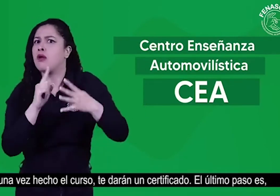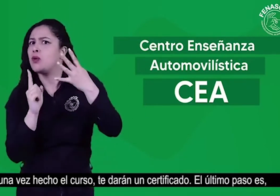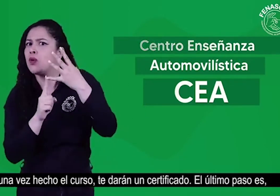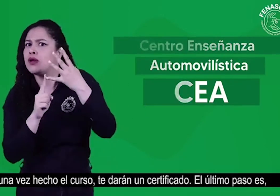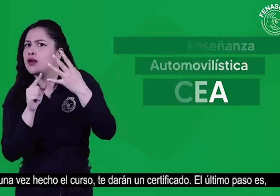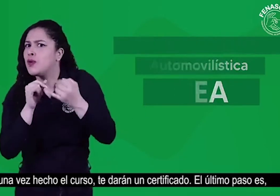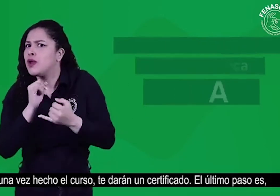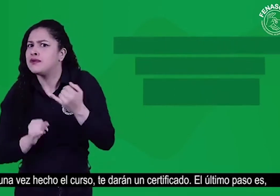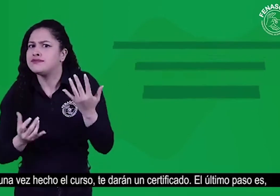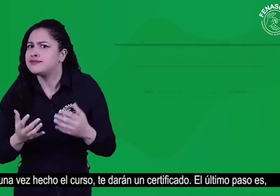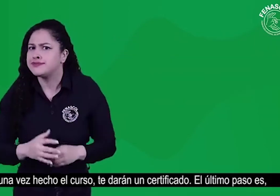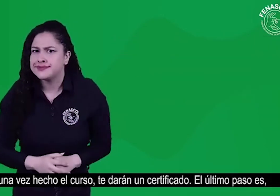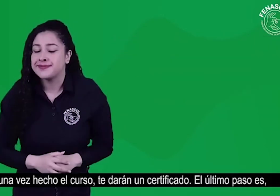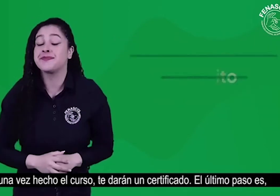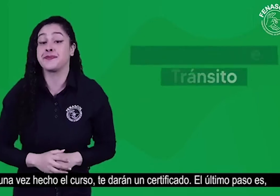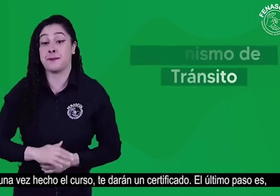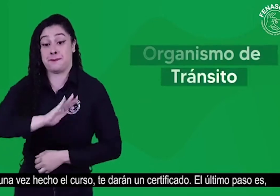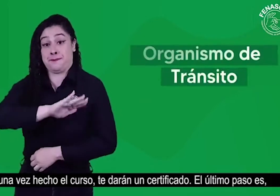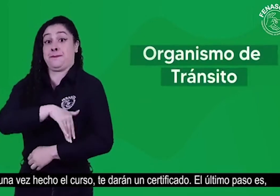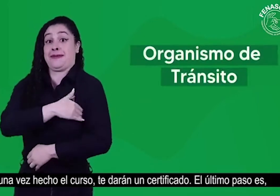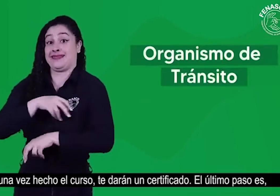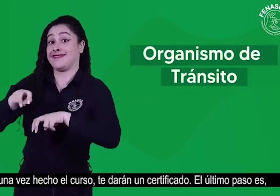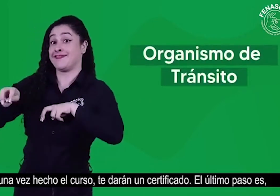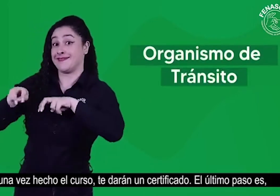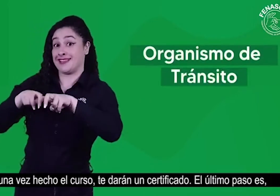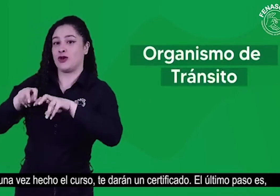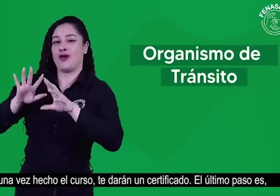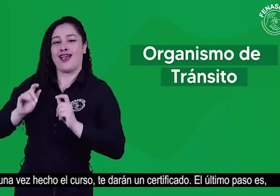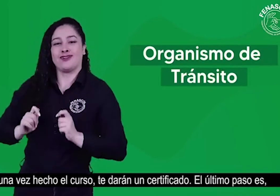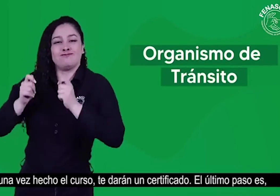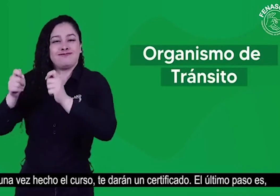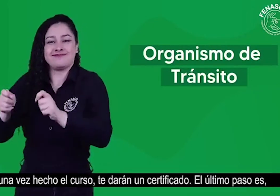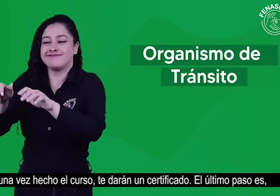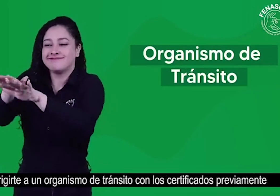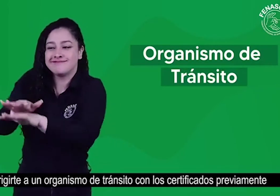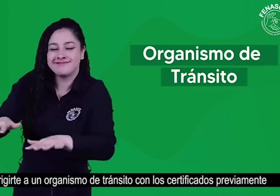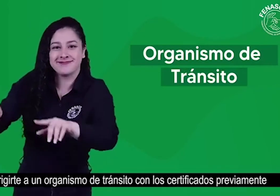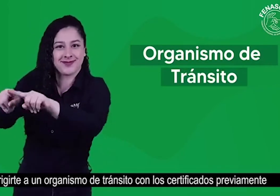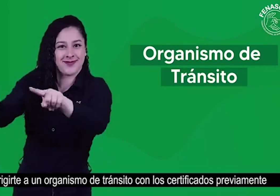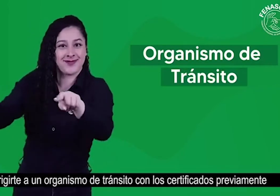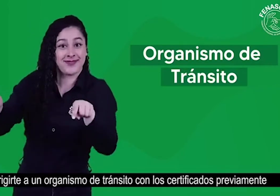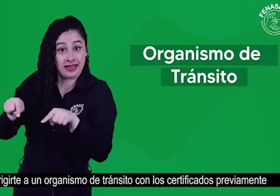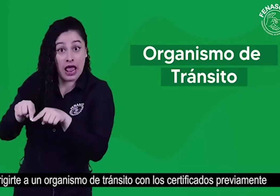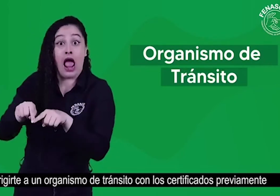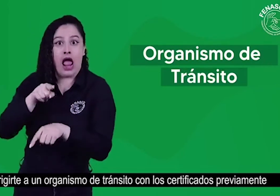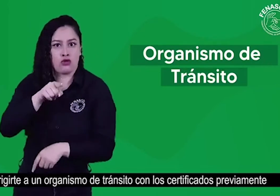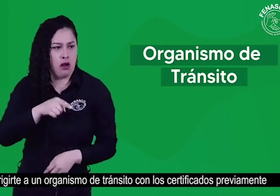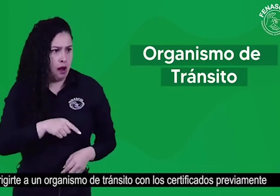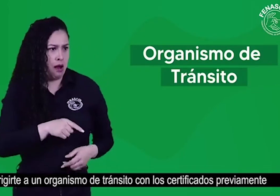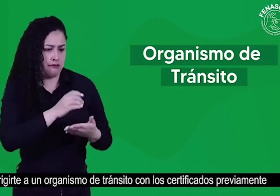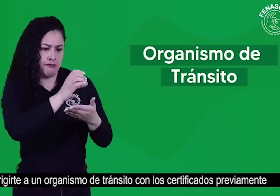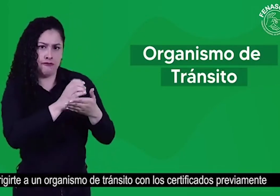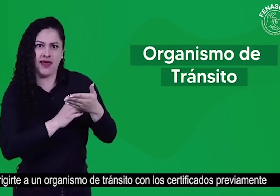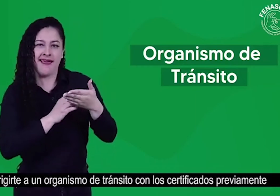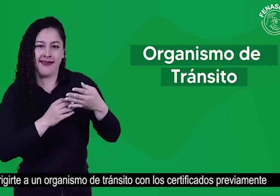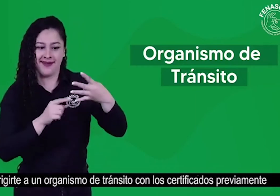hecho el curso te darán un certificado el último paso es dirigirte a un organismo de tránsito con